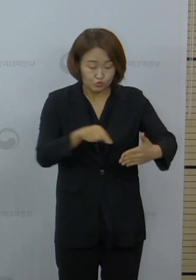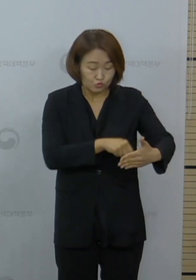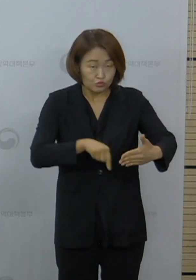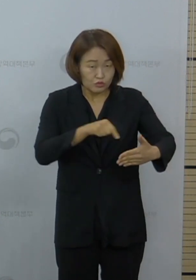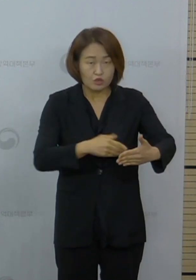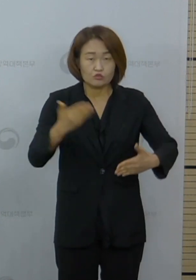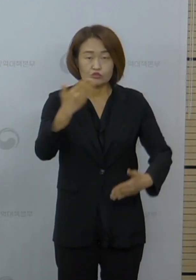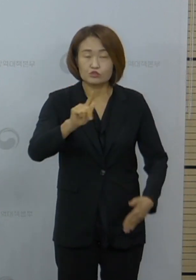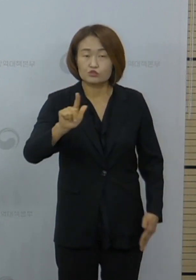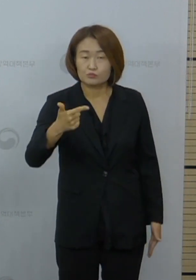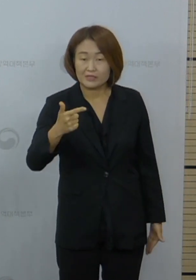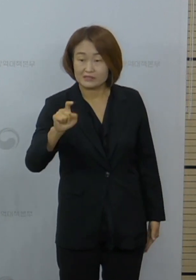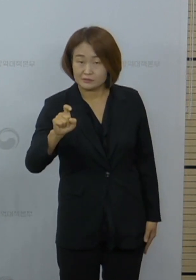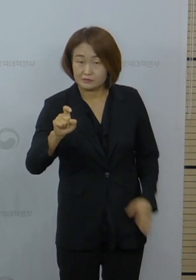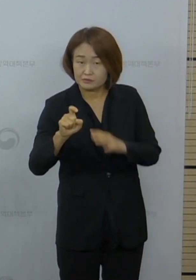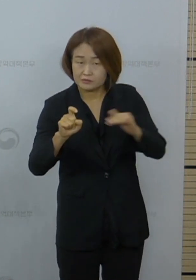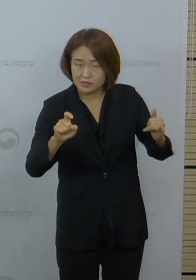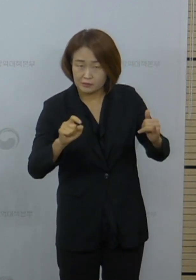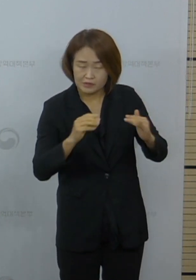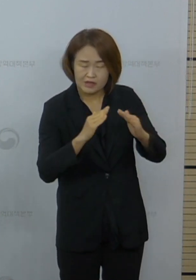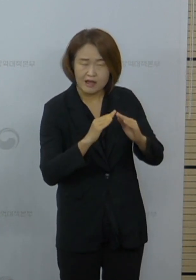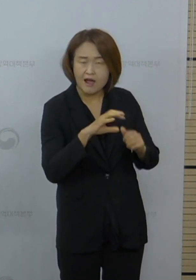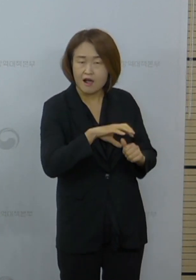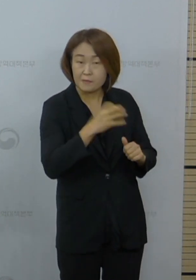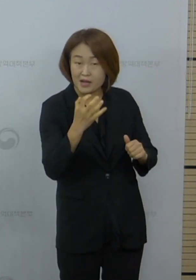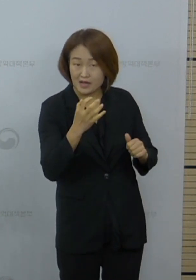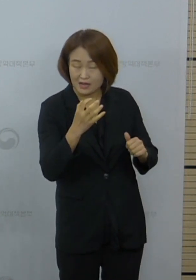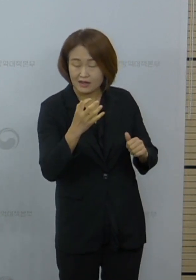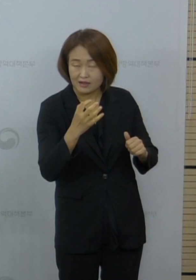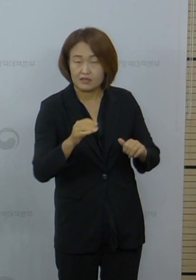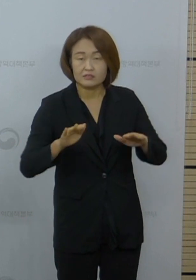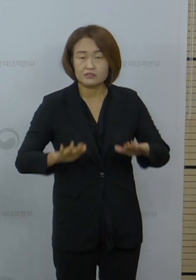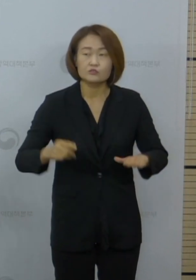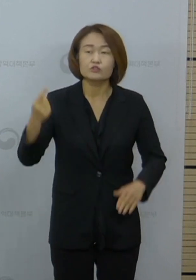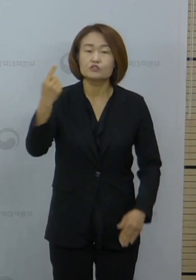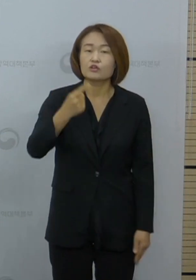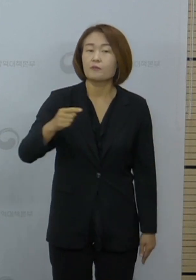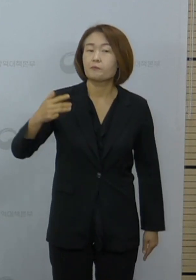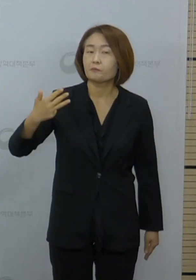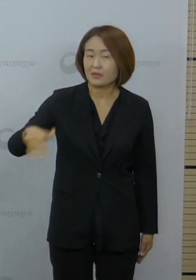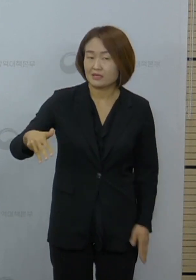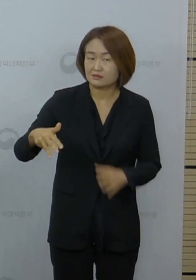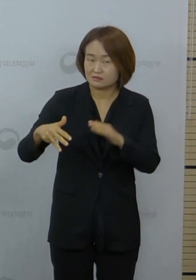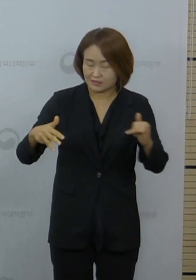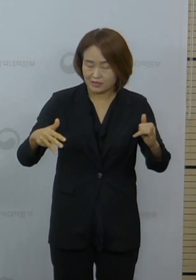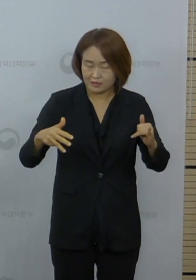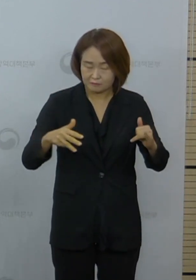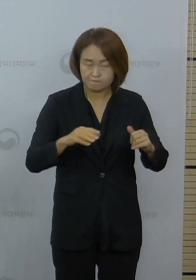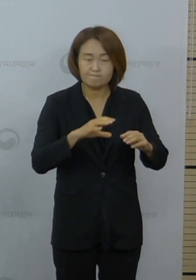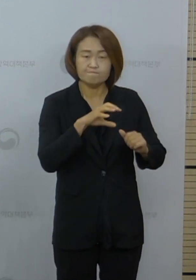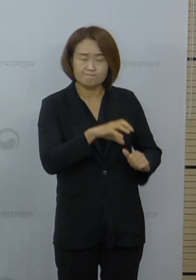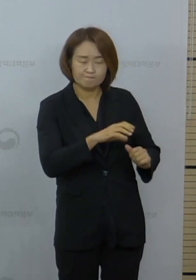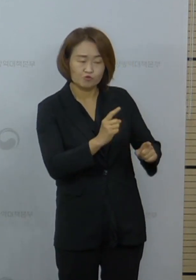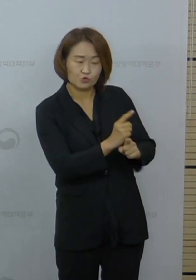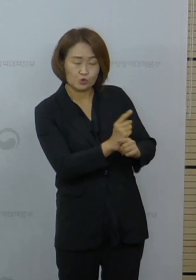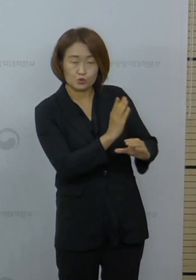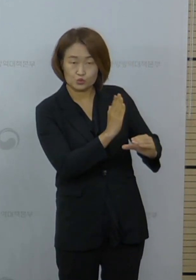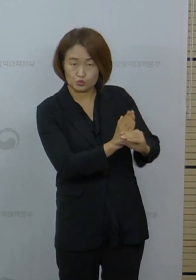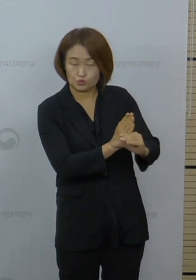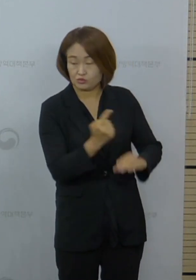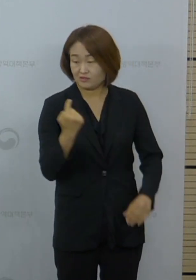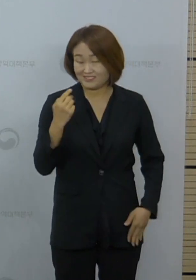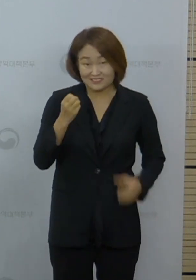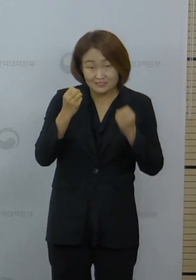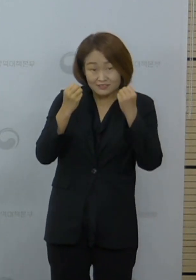9610명이 격리 해제 되었고 현재는 1008명이 격리 치료 중에 있습니다. 어제